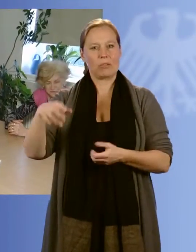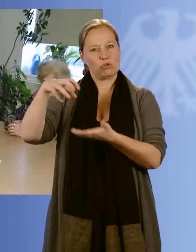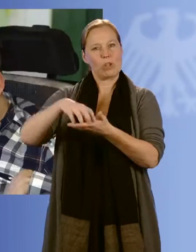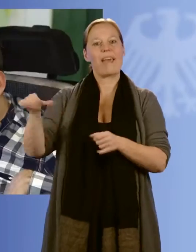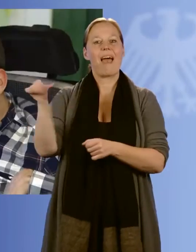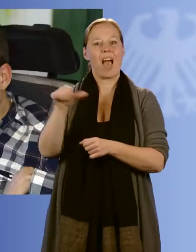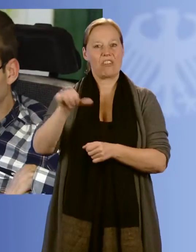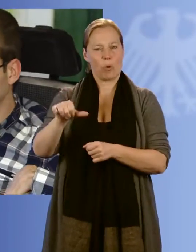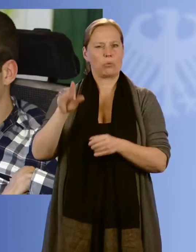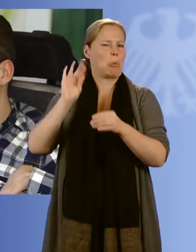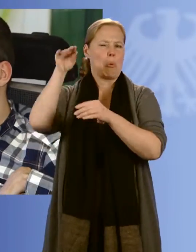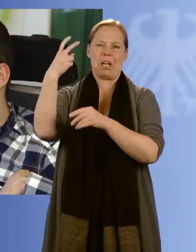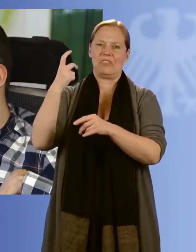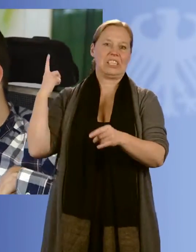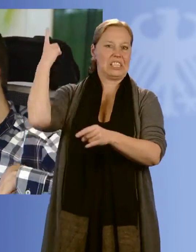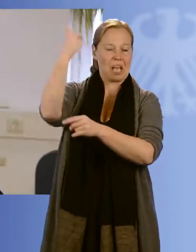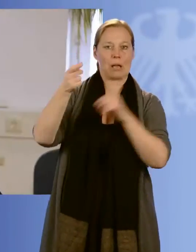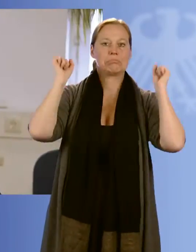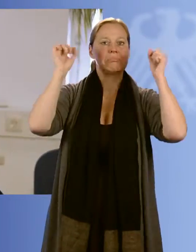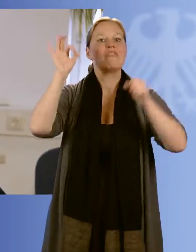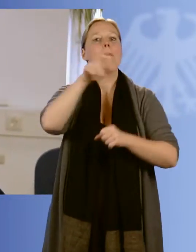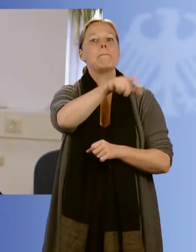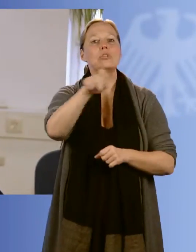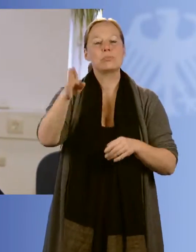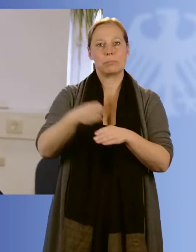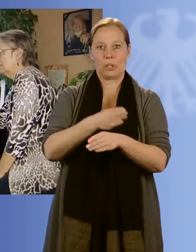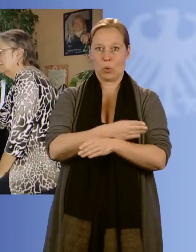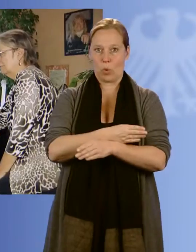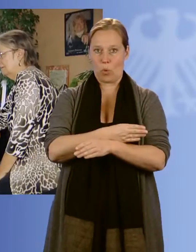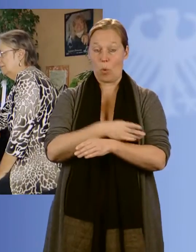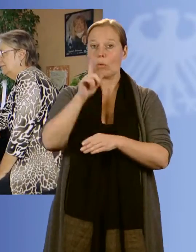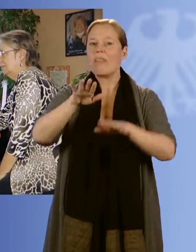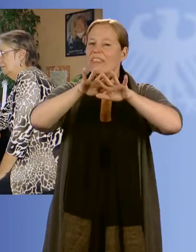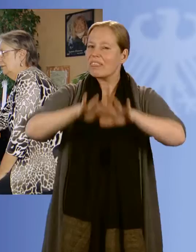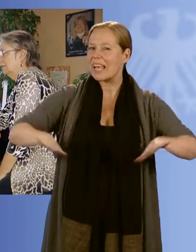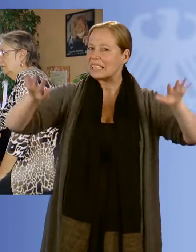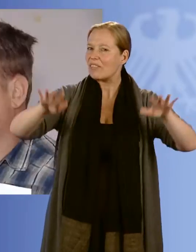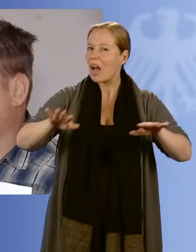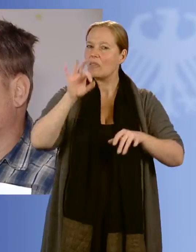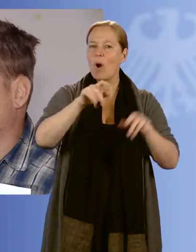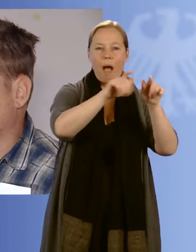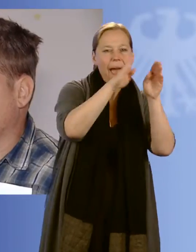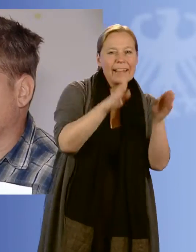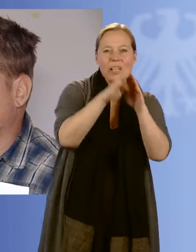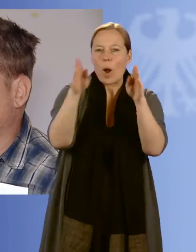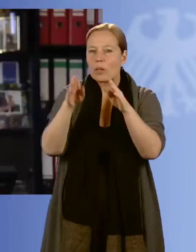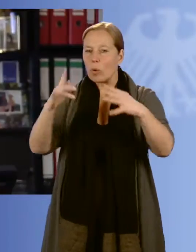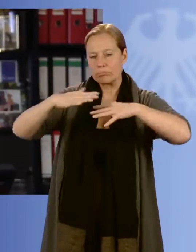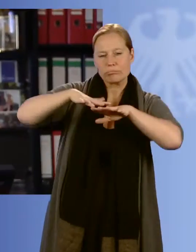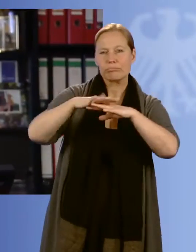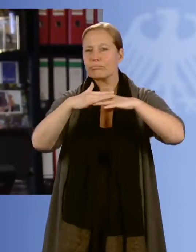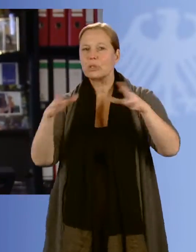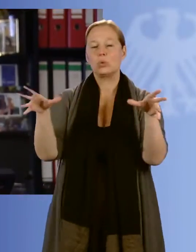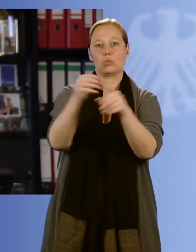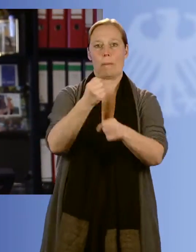25 Jahren für die Belange von Menschen mit Behinderung ein und hat ein dichtes Netzwerk aus Einrichtungen aufgebaut, bei denen